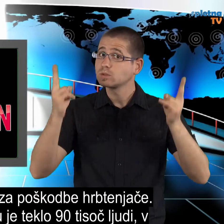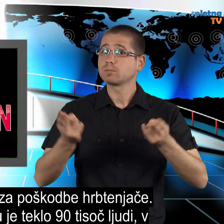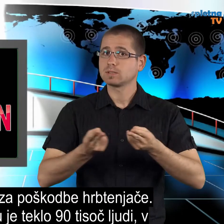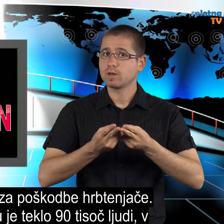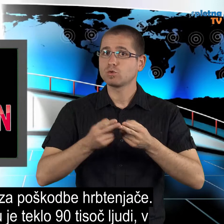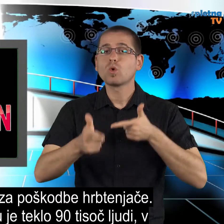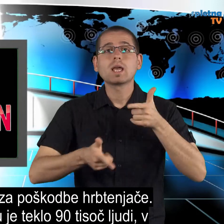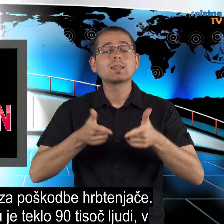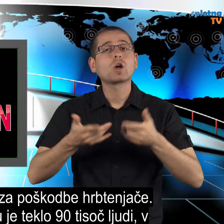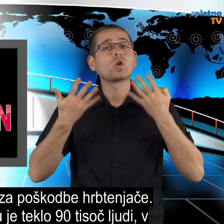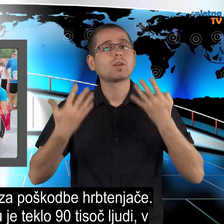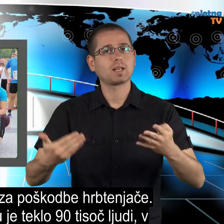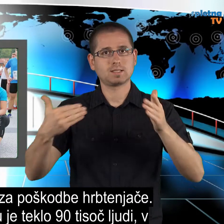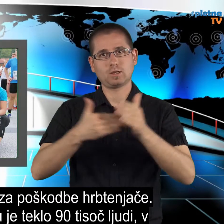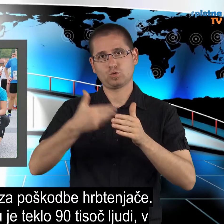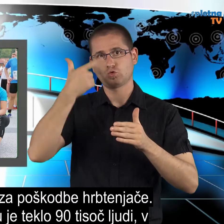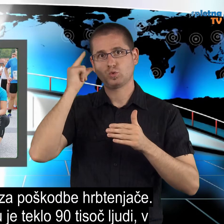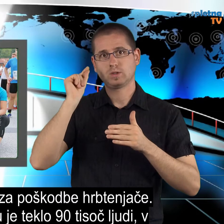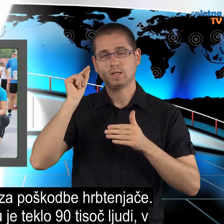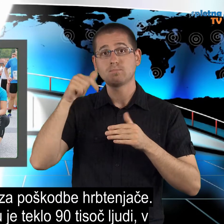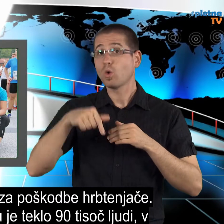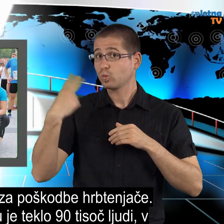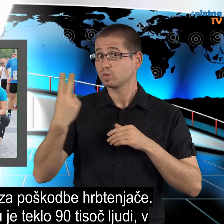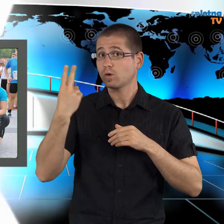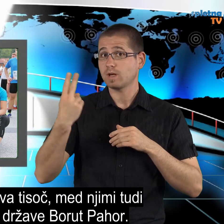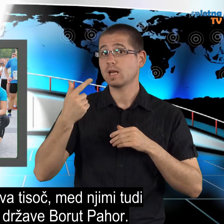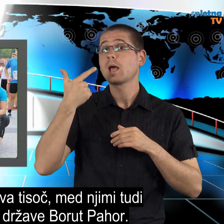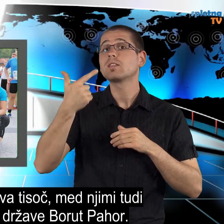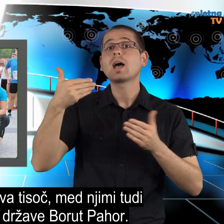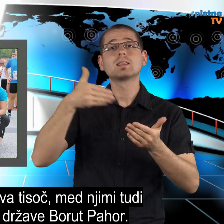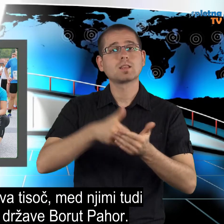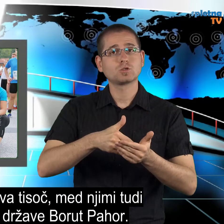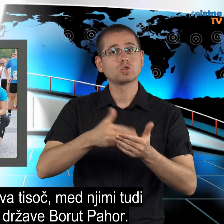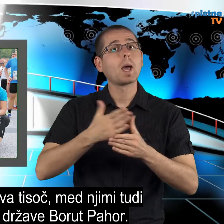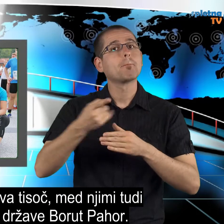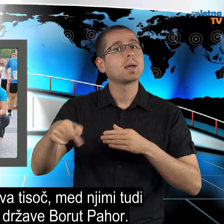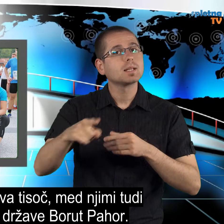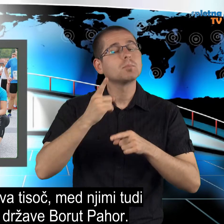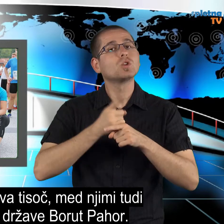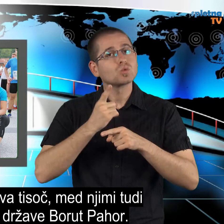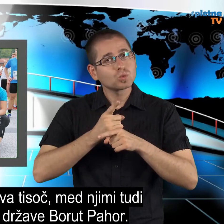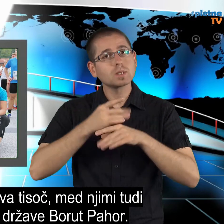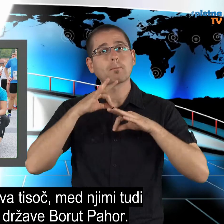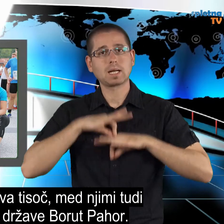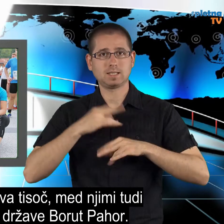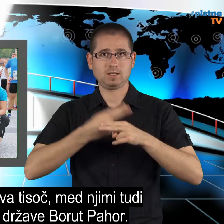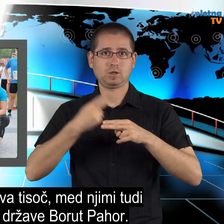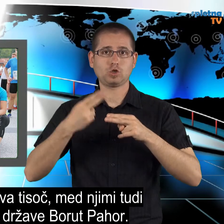svetu je teklo 90 tisoč ljudi, v Sloveniji pa 2 tisoč, med njimi tudi predsednik države Borut Pahor.